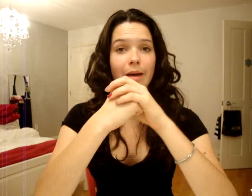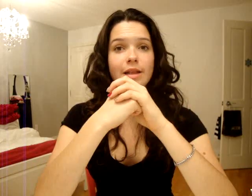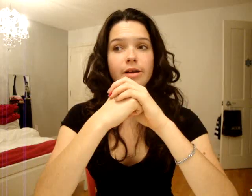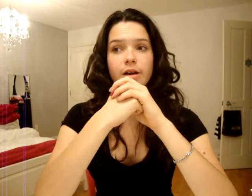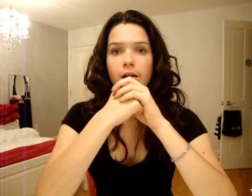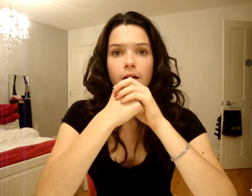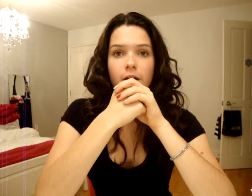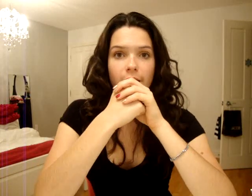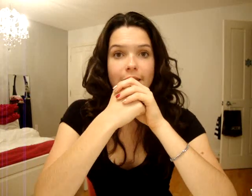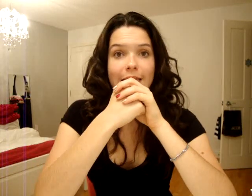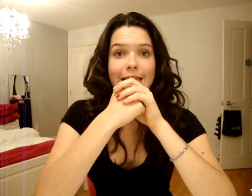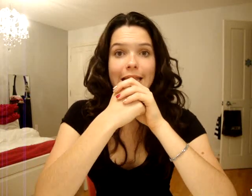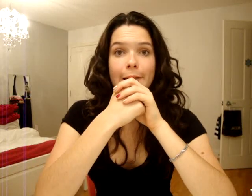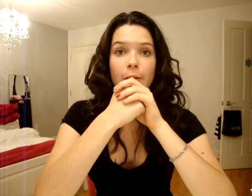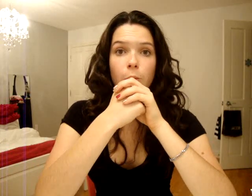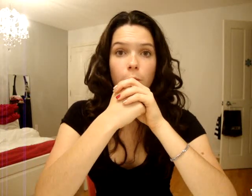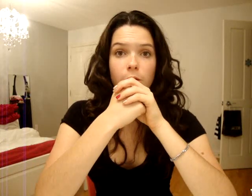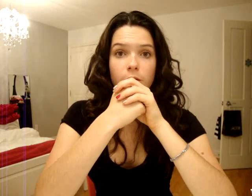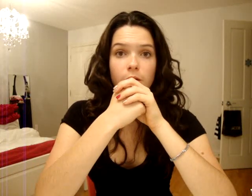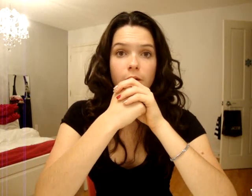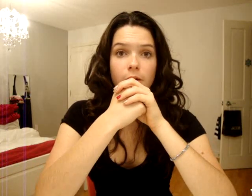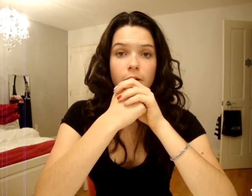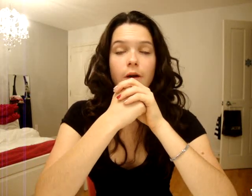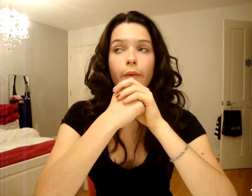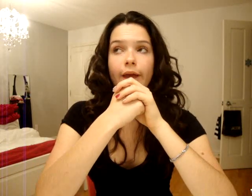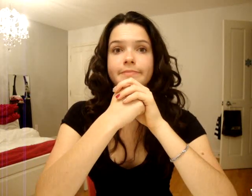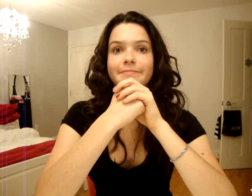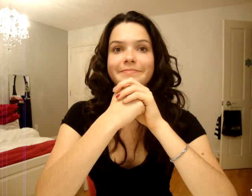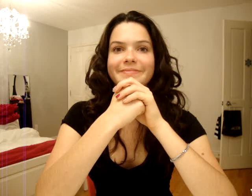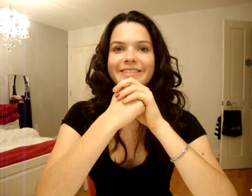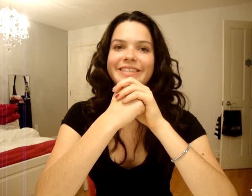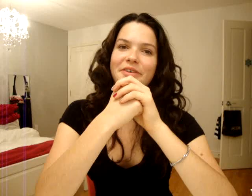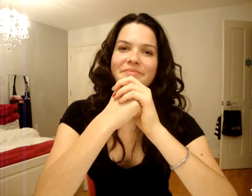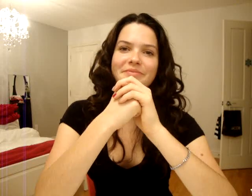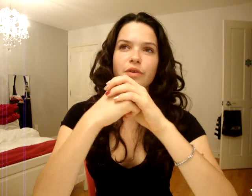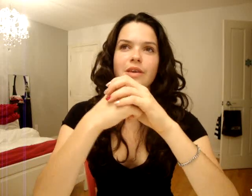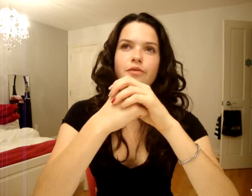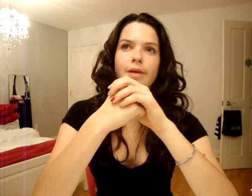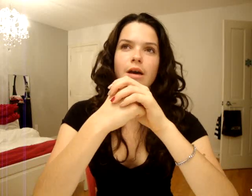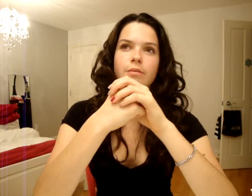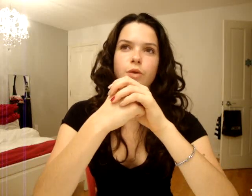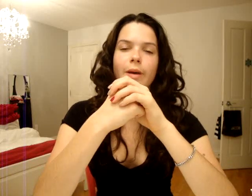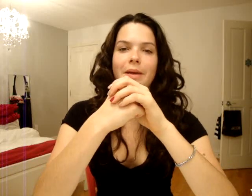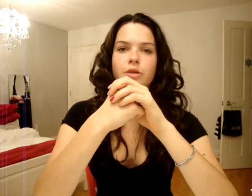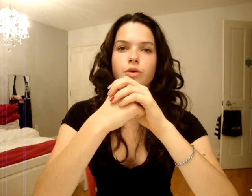arbitre, là. Oh, il était tellement beau, là. Ouais. C'était le fun. Sauf qu'il fumait, comme, de bagarre par jour.